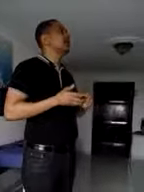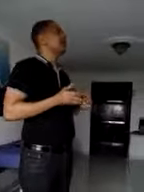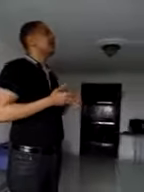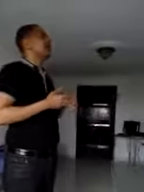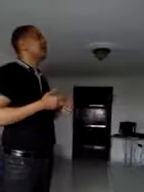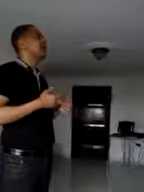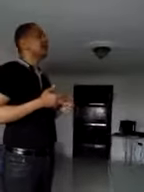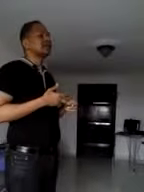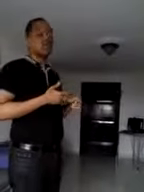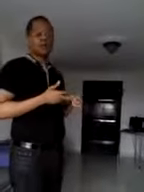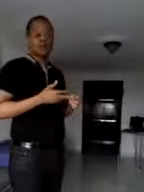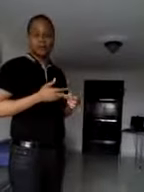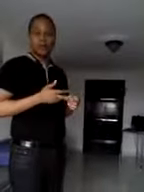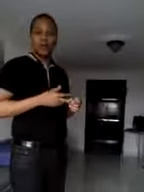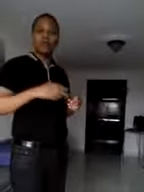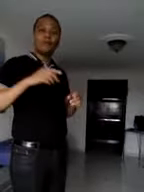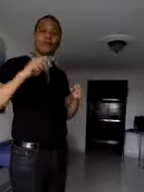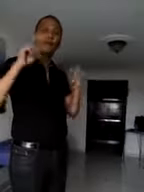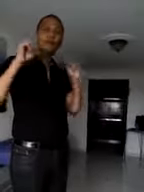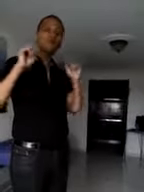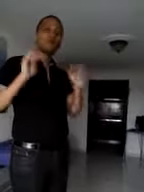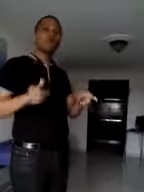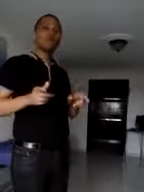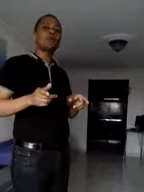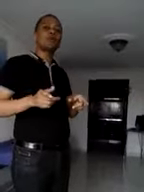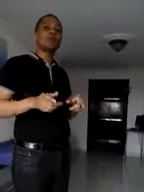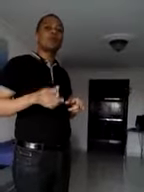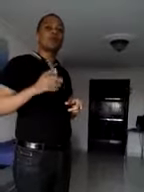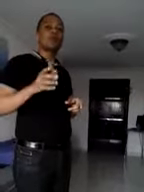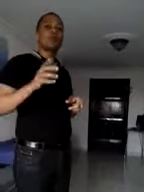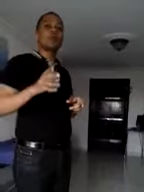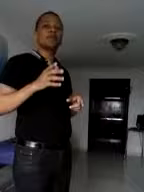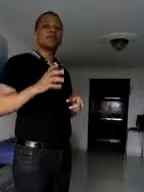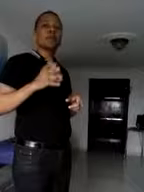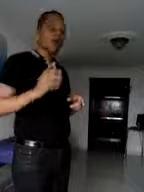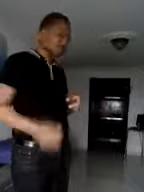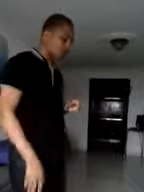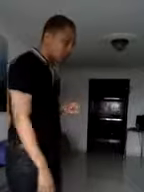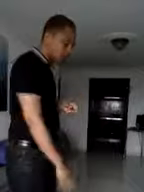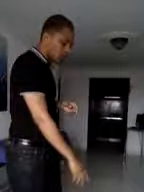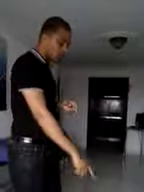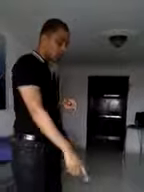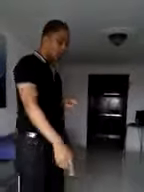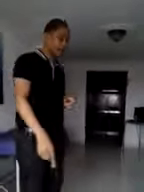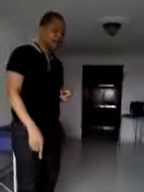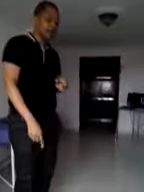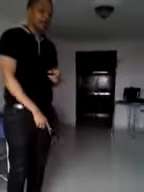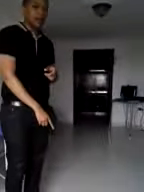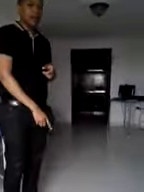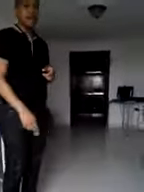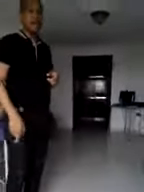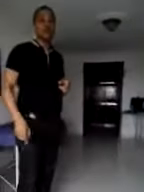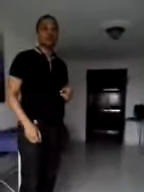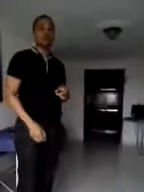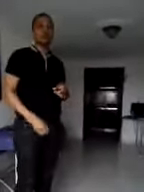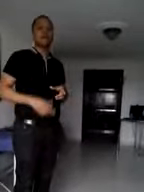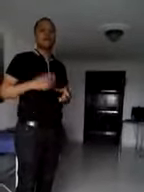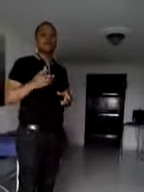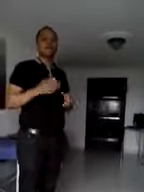el panel de 50 x 50, donde 4 láminas conforman el metro cuadrado, tal cual como vemos en esta baldosa. Por último,